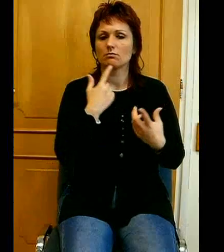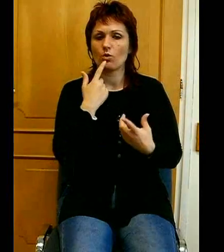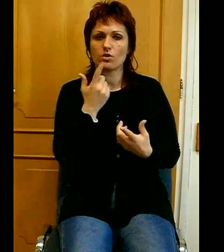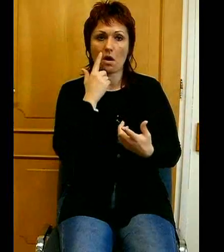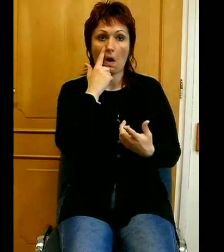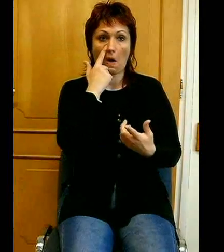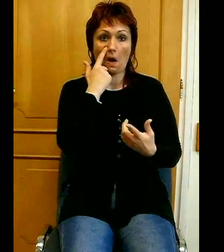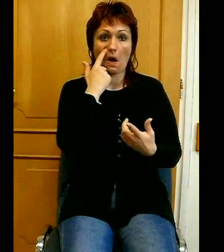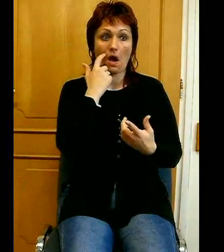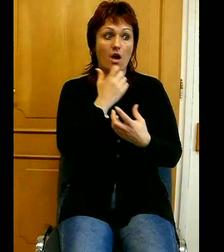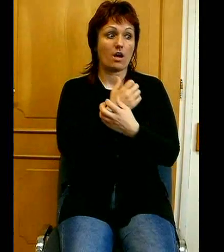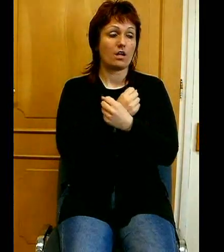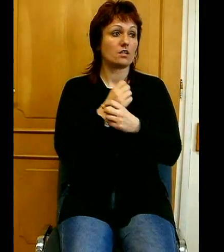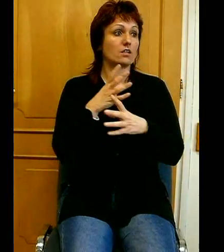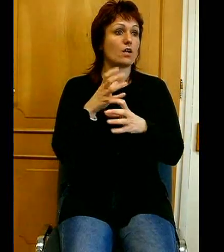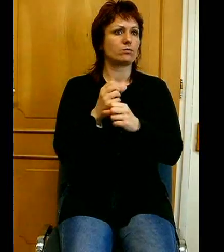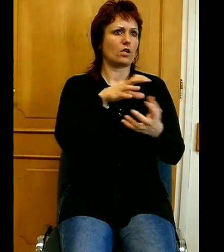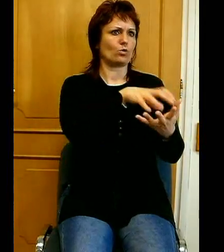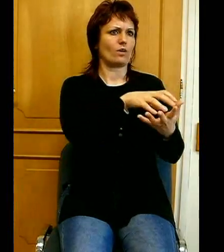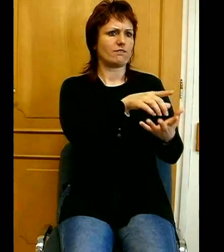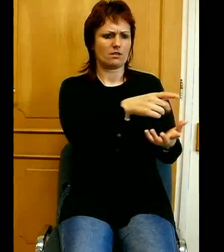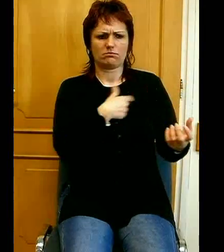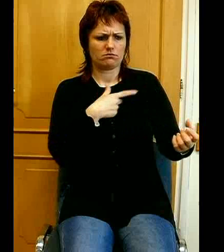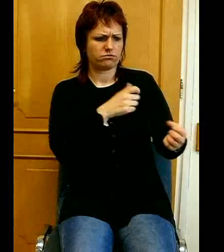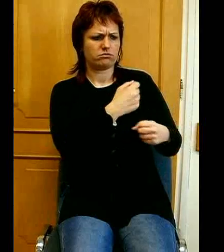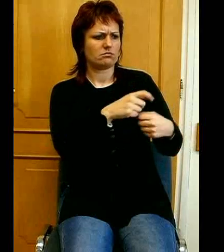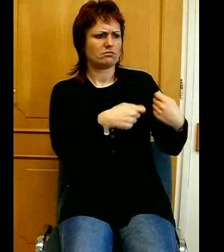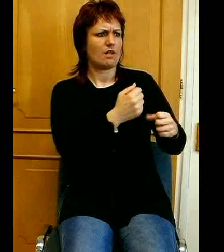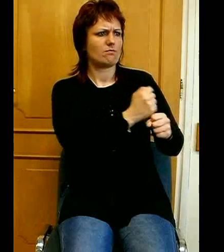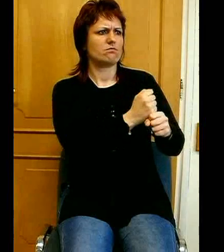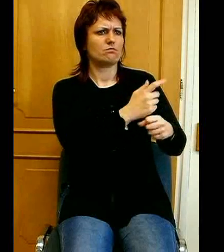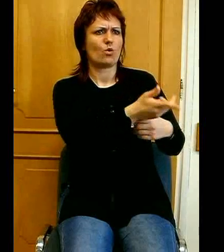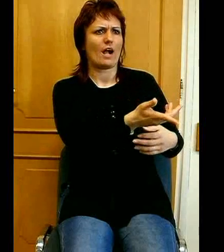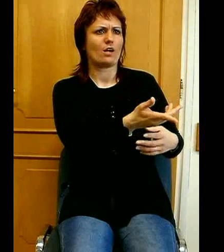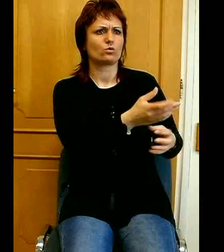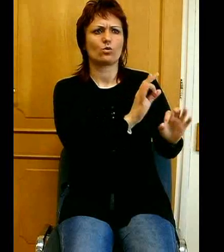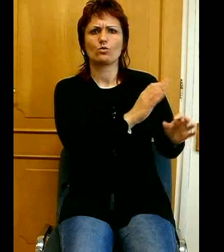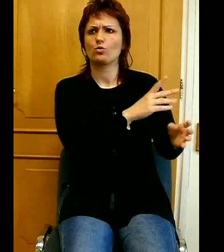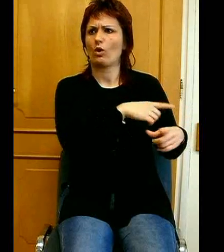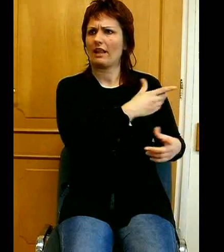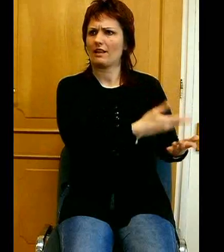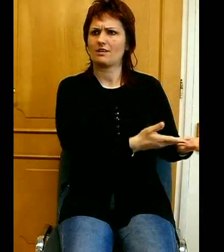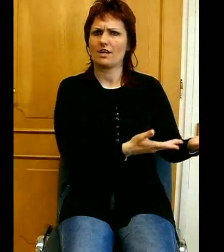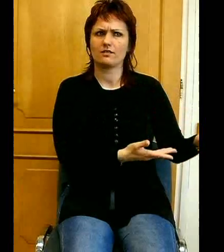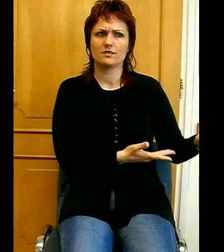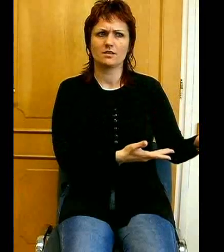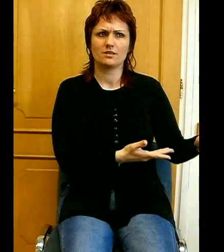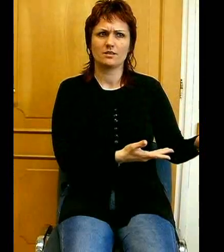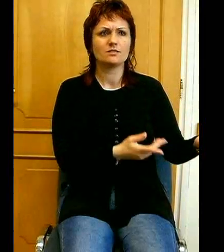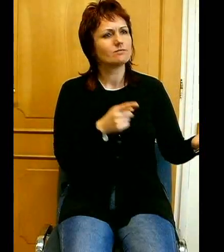labtartóink városa ez, de hogy munkálkodott van ennek a jólétén. De még ott is ezt a feladatot adja Isten